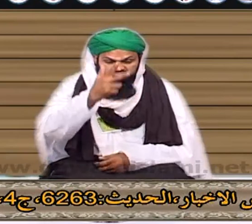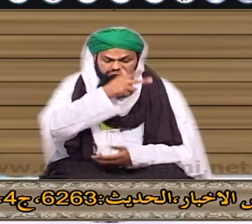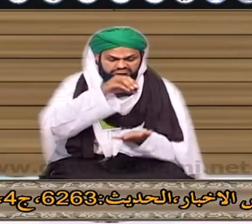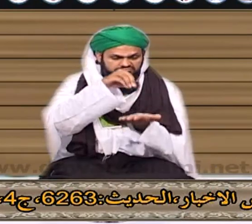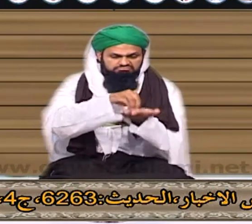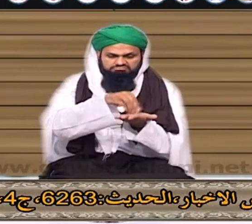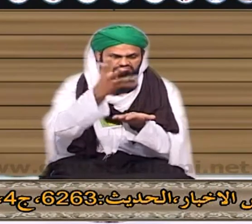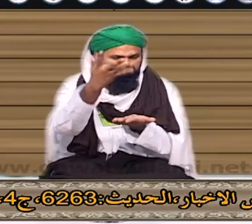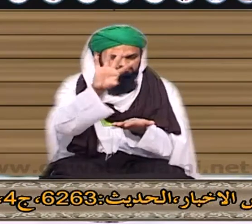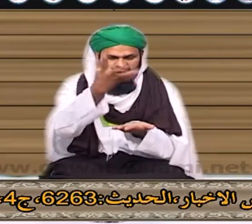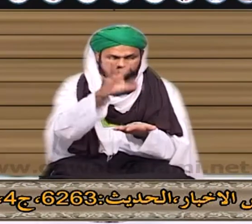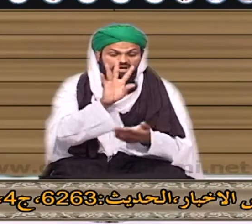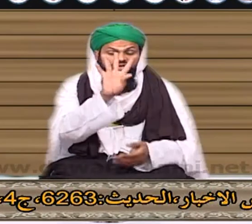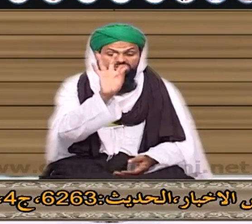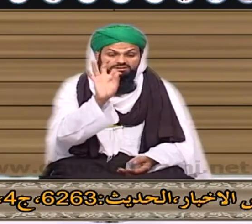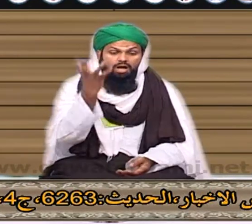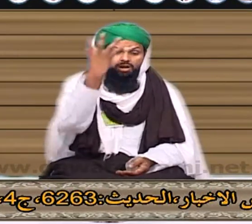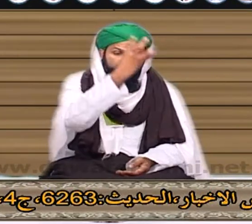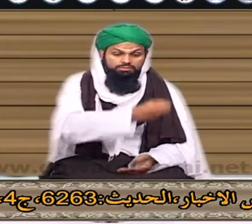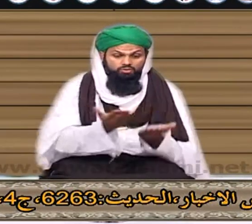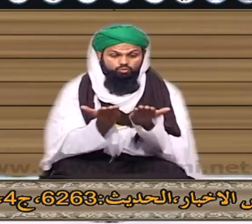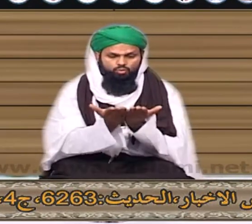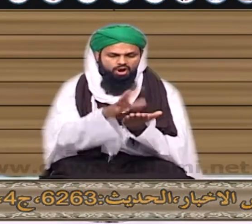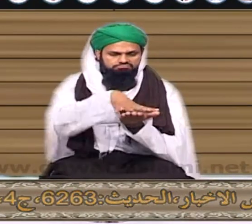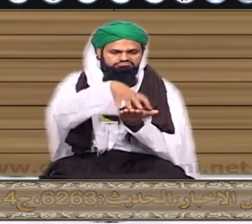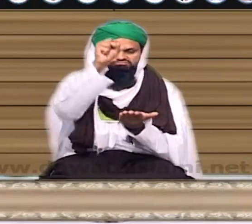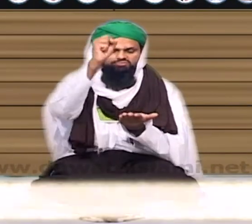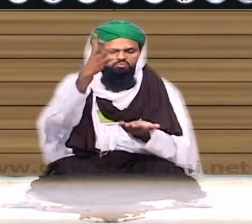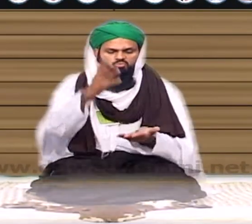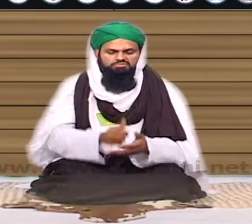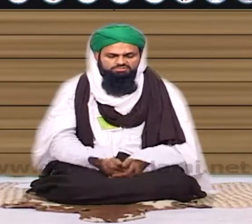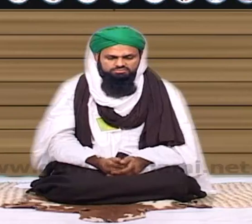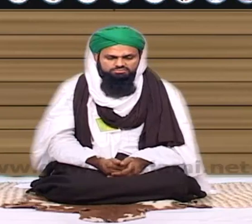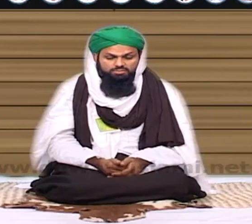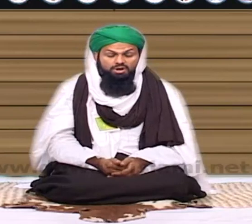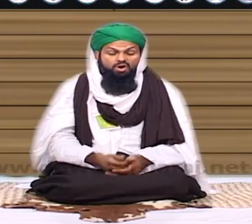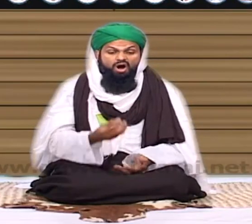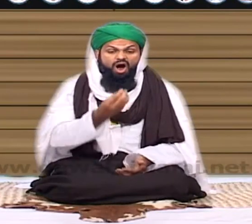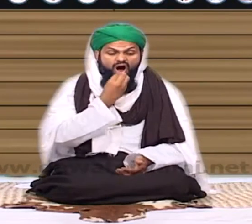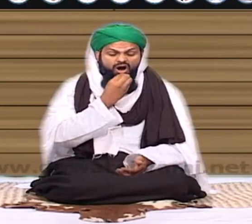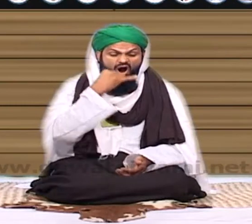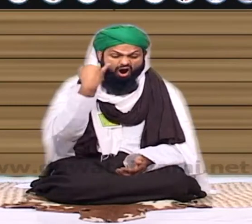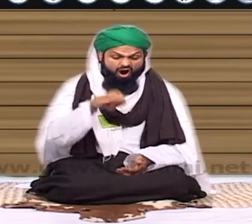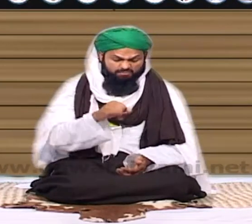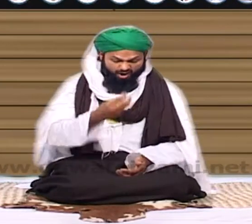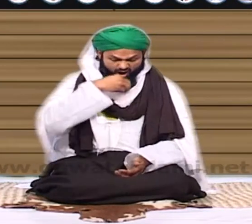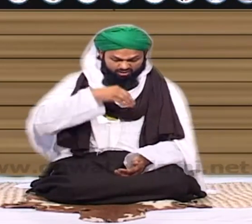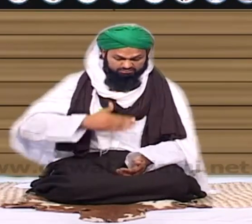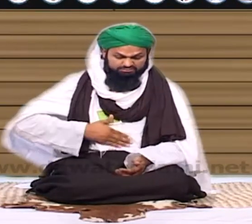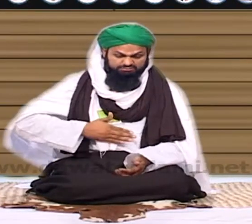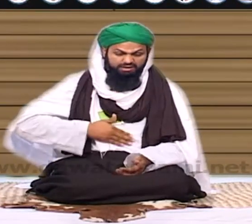چالیس دن دن اس کی کوئی دعا قبول نہیں دی اور جب تک وہ حرام کا لقمہ